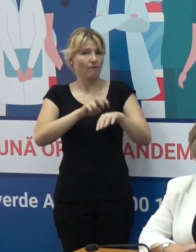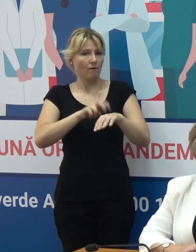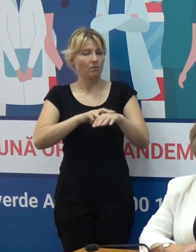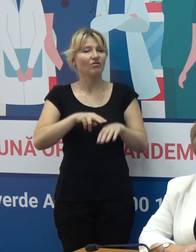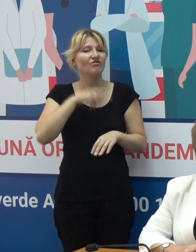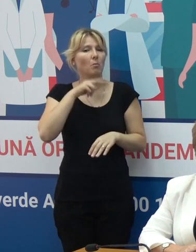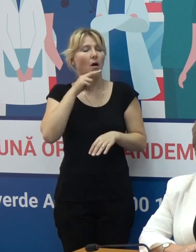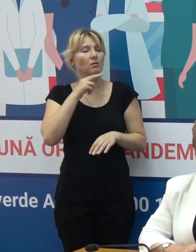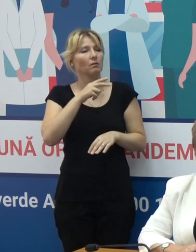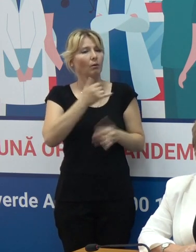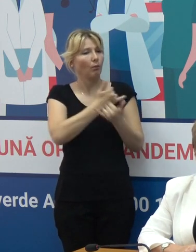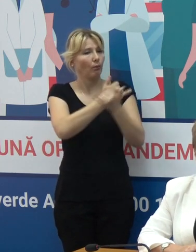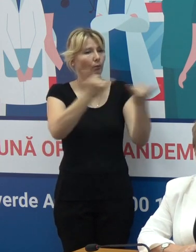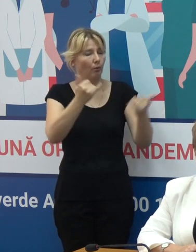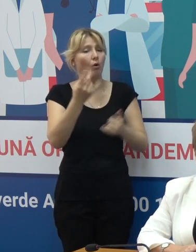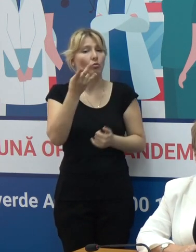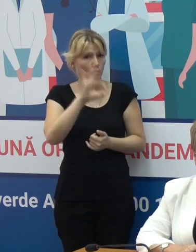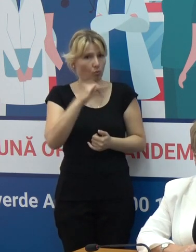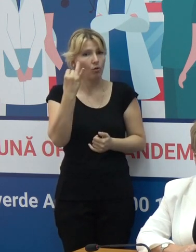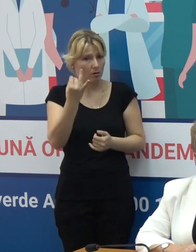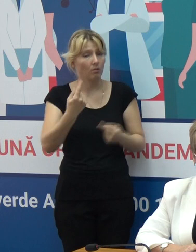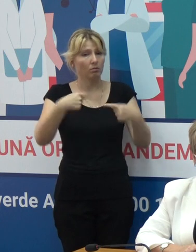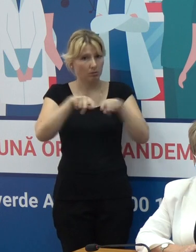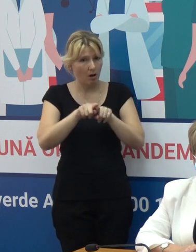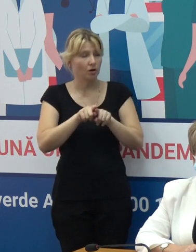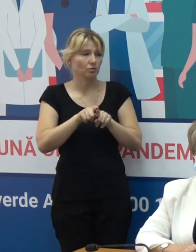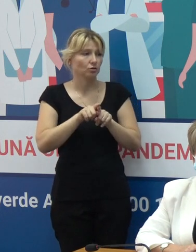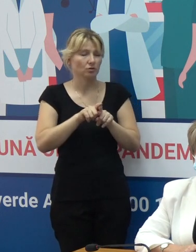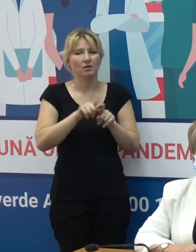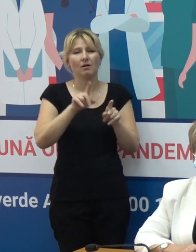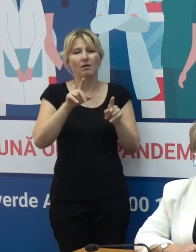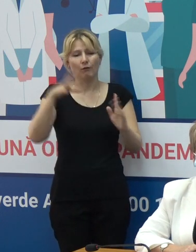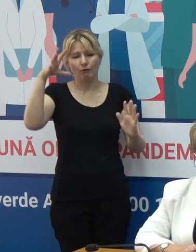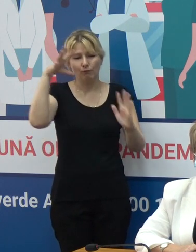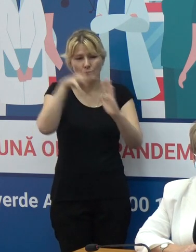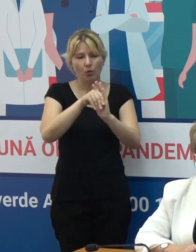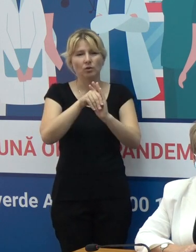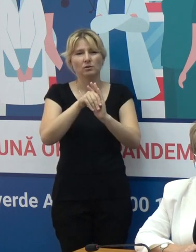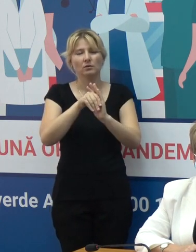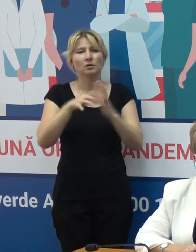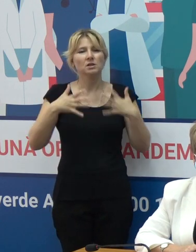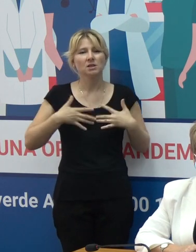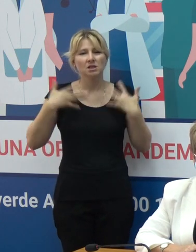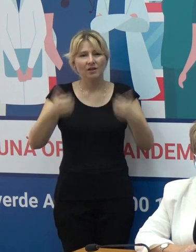atenției și a sectorului de sănătate, dar și a